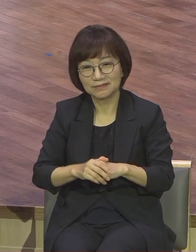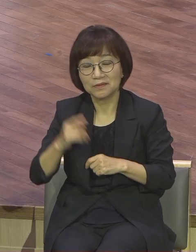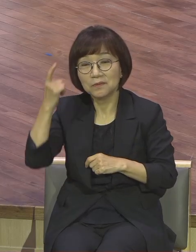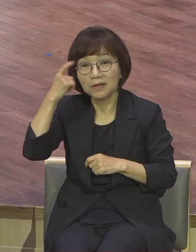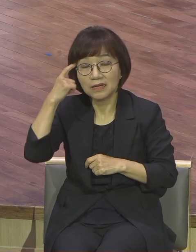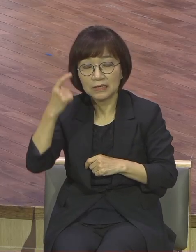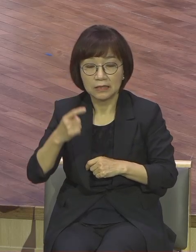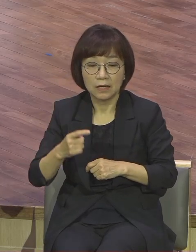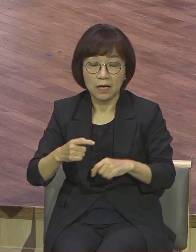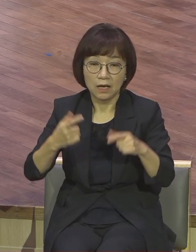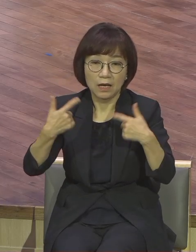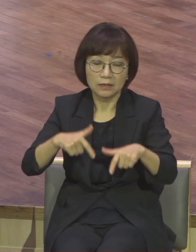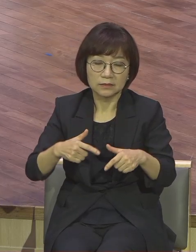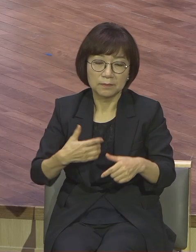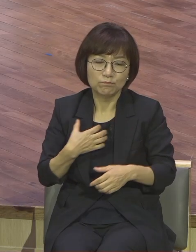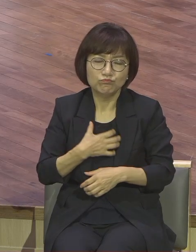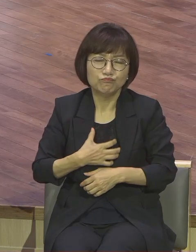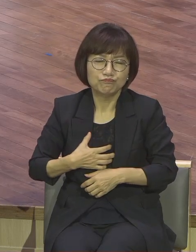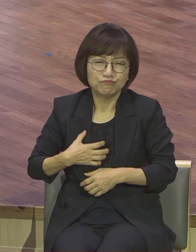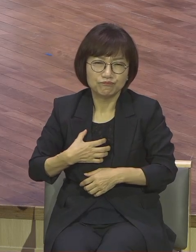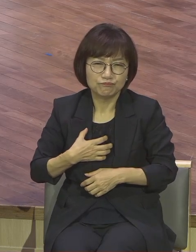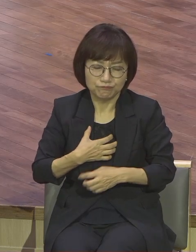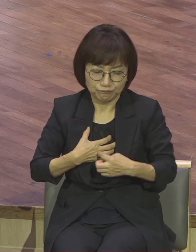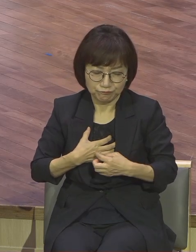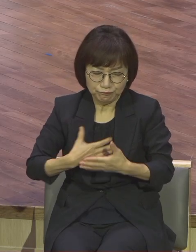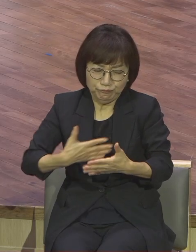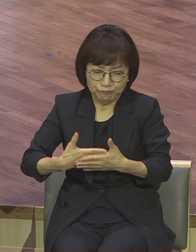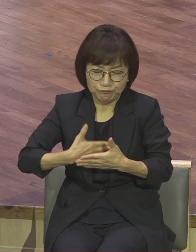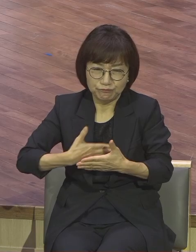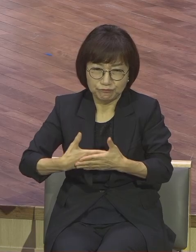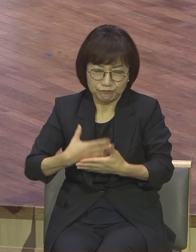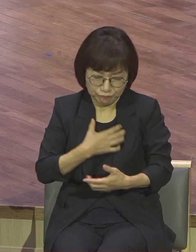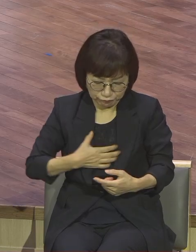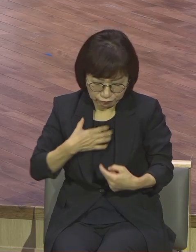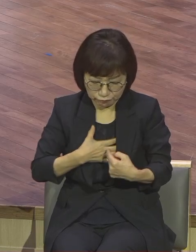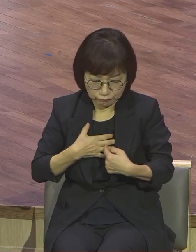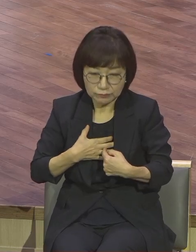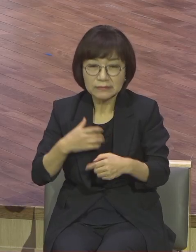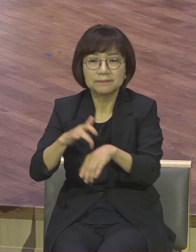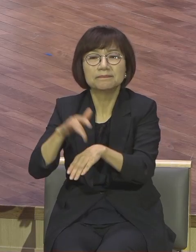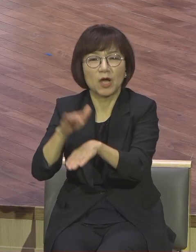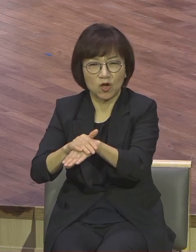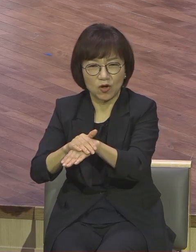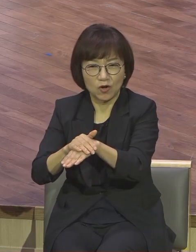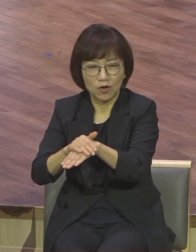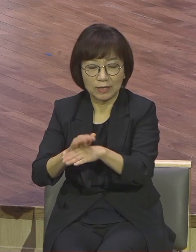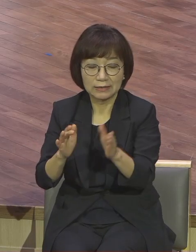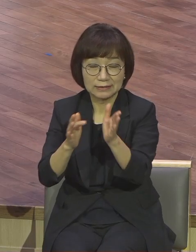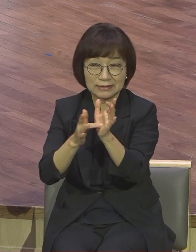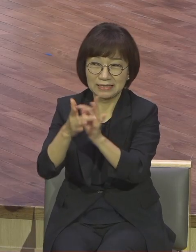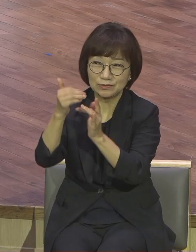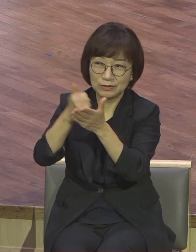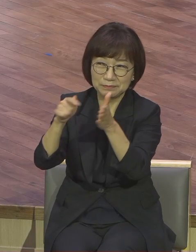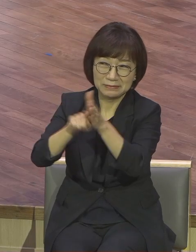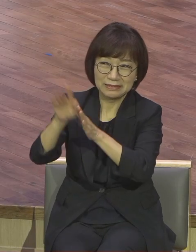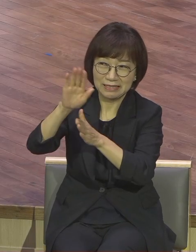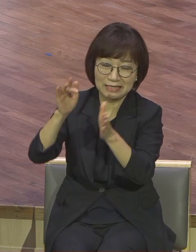염려는 불신앙이에요 사실은 예수님을 못 믿겠다는 겁니다 무슨 겁니다 그래서